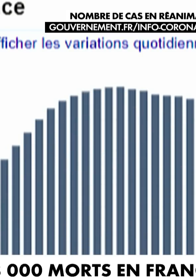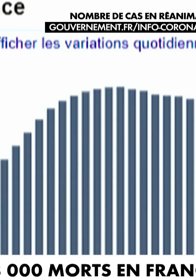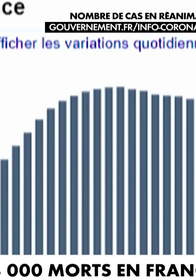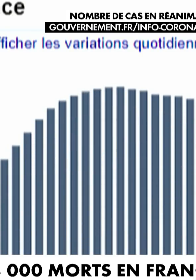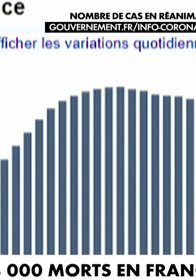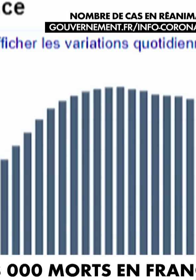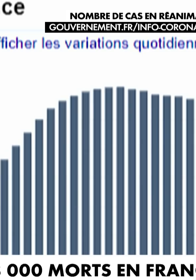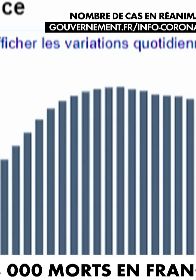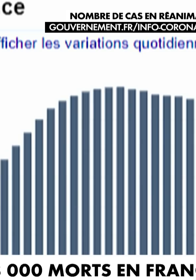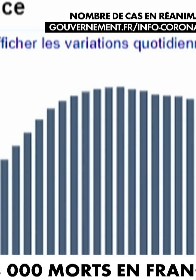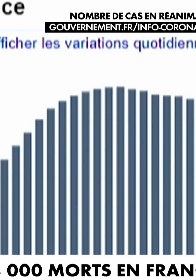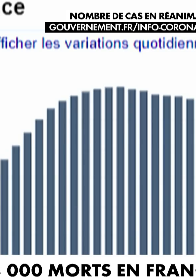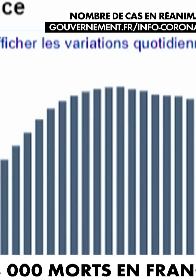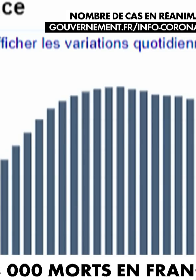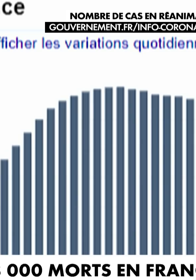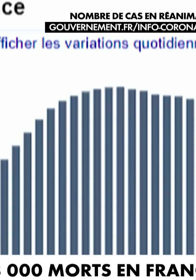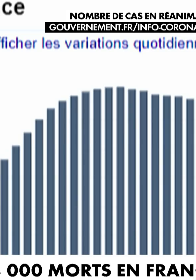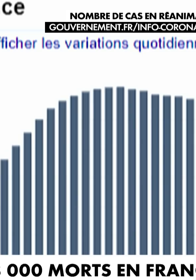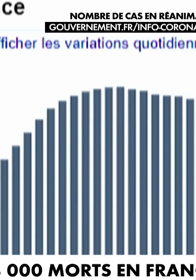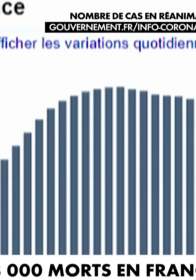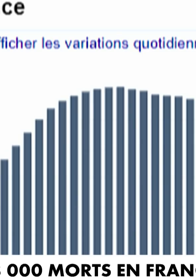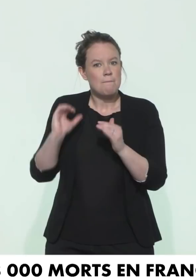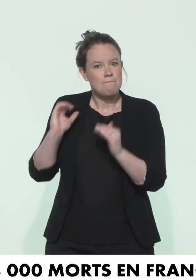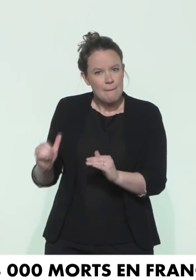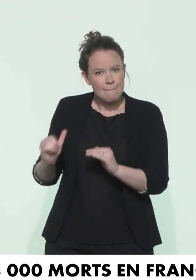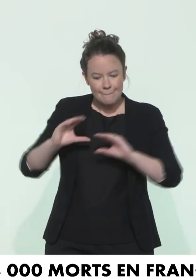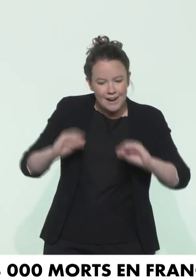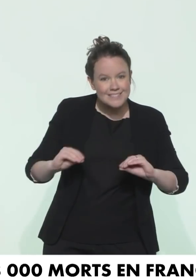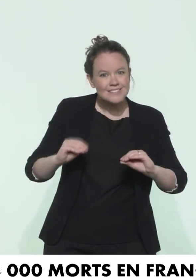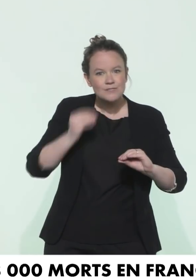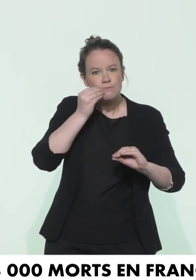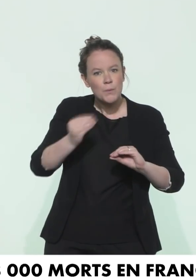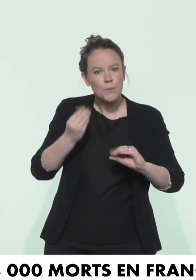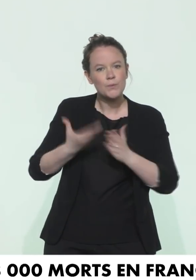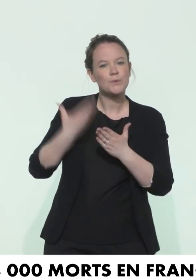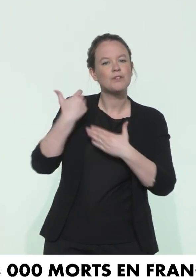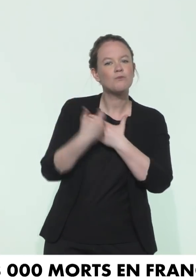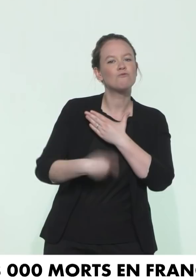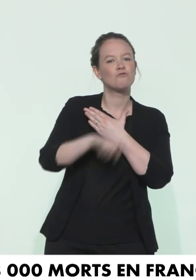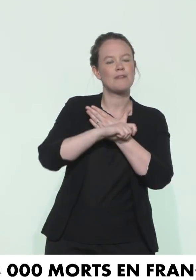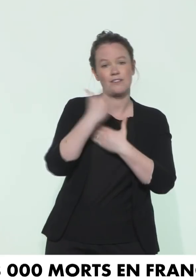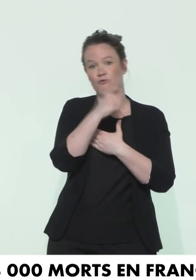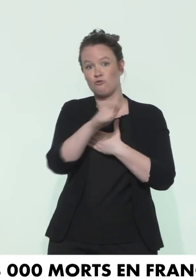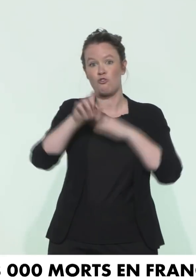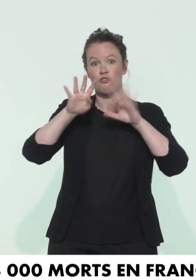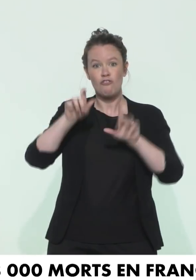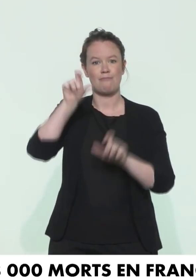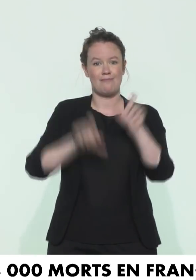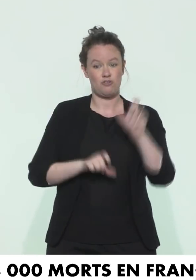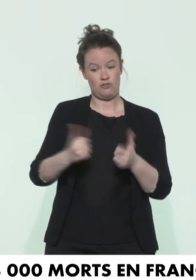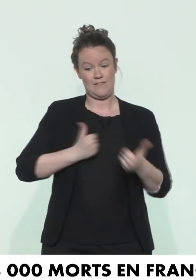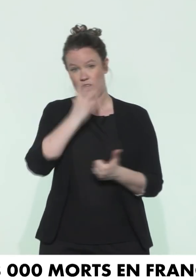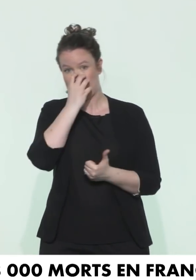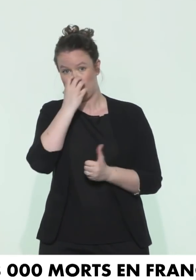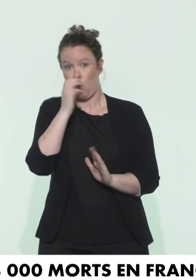réanimation, une diminution constante depuis huit jours. Mais là encore, rappel de Jérôme Salomon, l'épidémie reste très